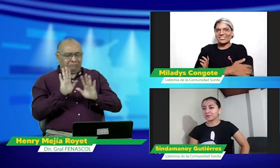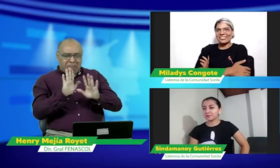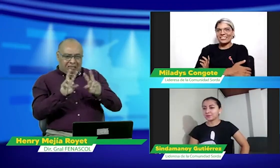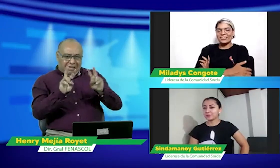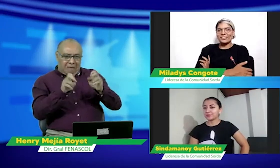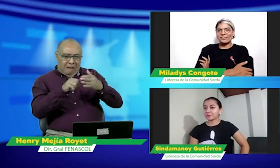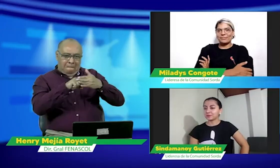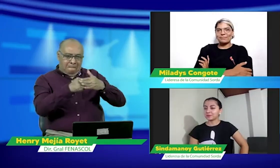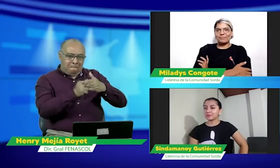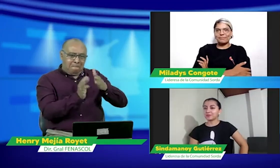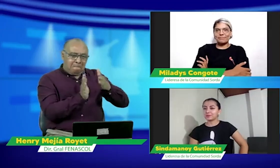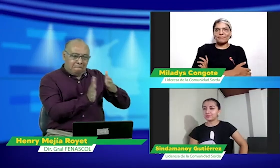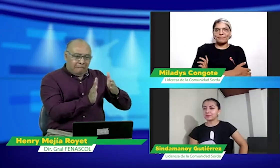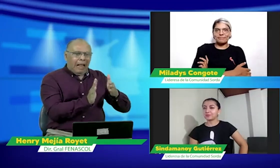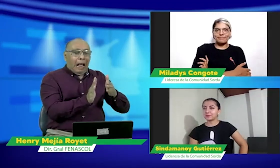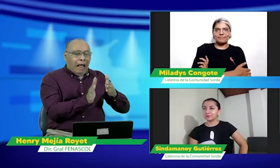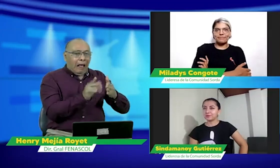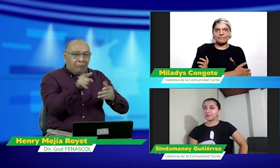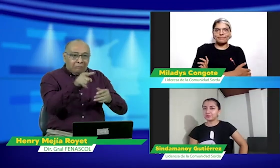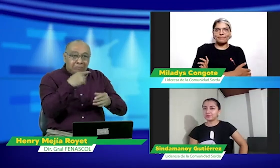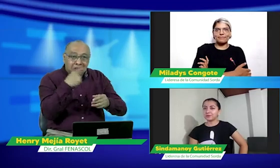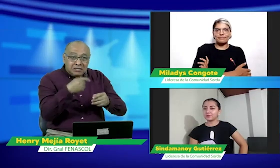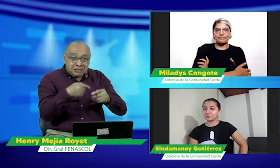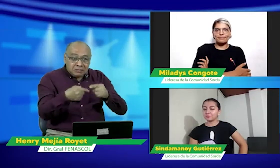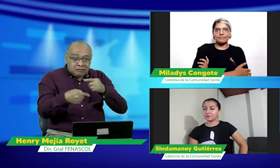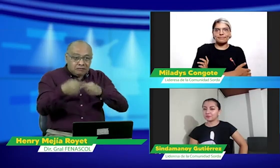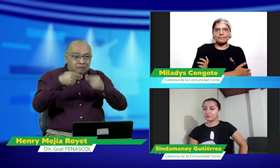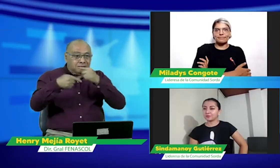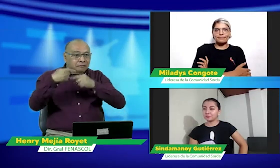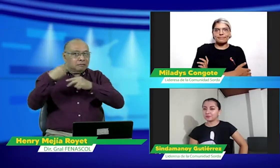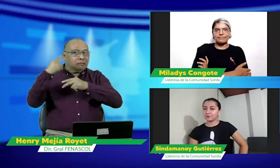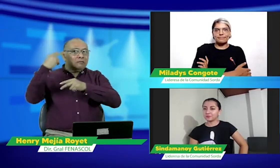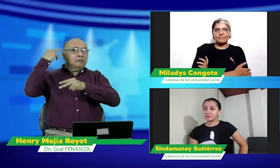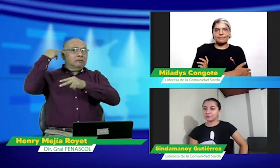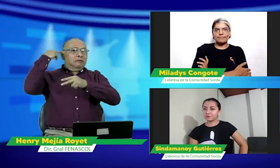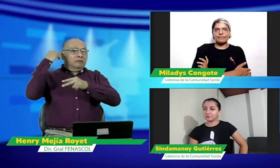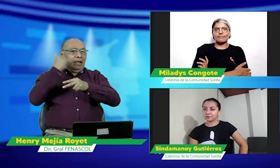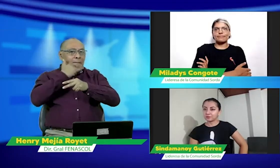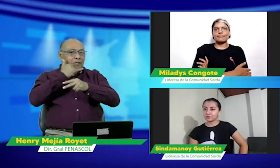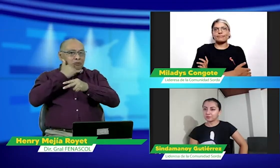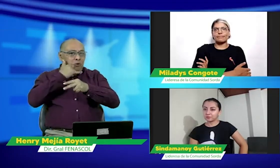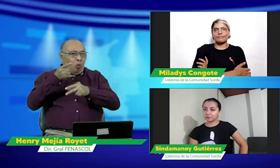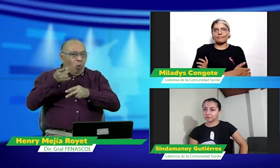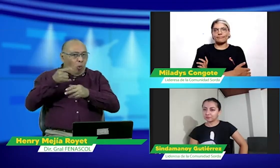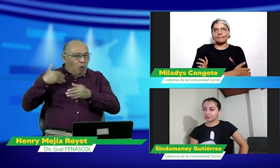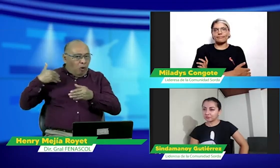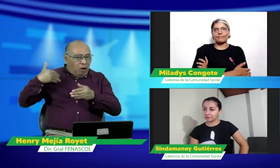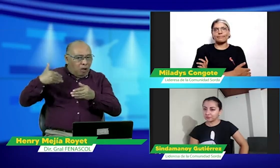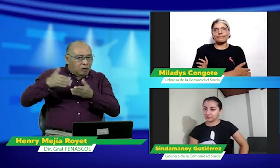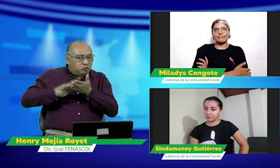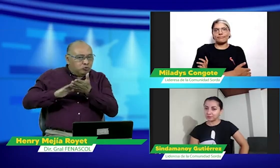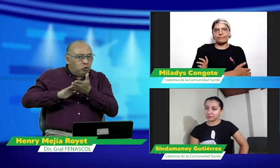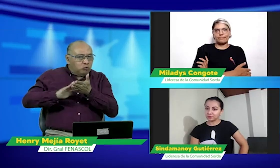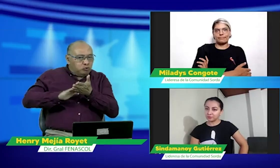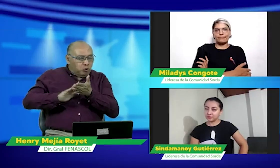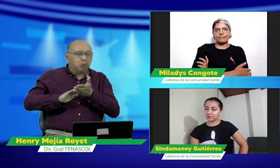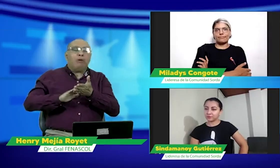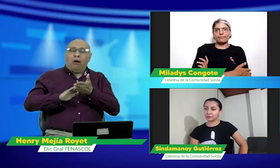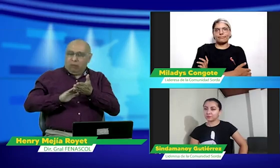tema de apropiación cultural pues lo dejaremos para más adelante y como Miladis lo decía tenemos que